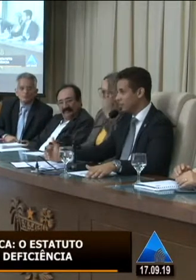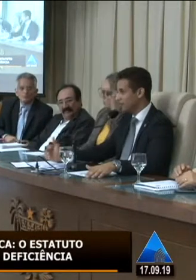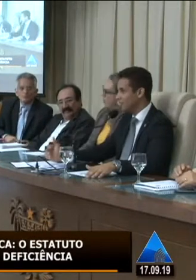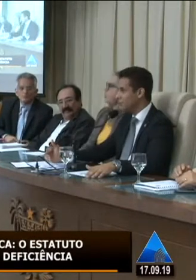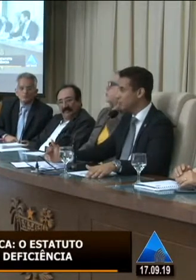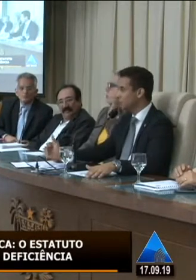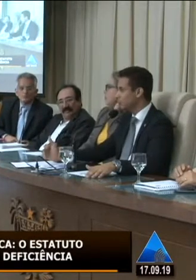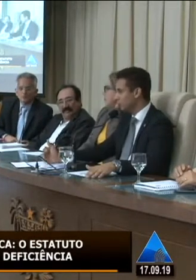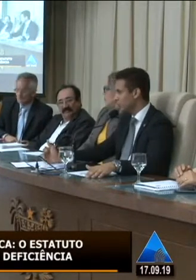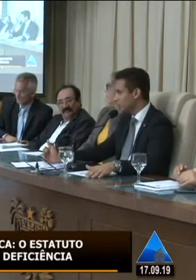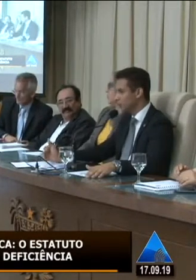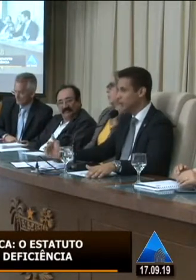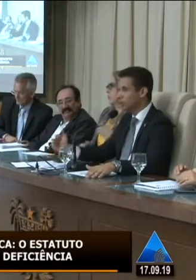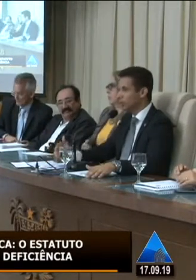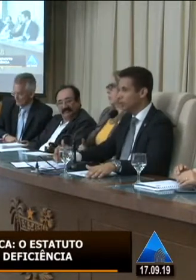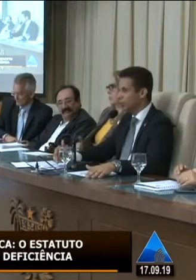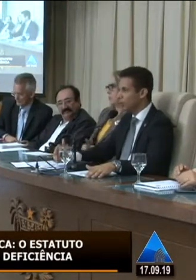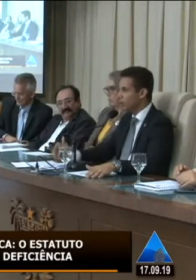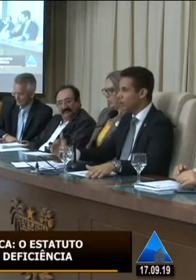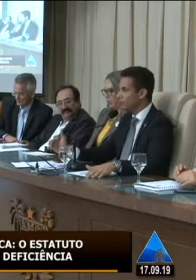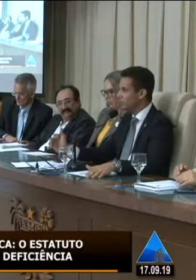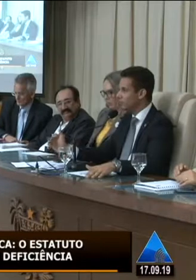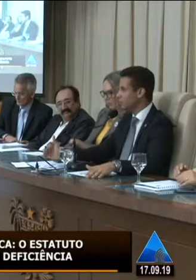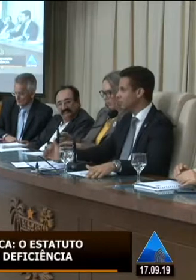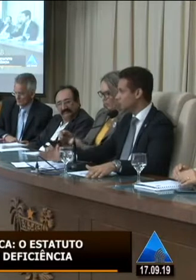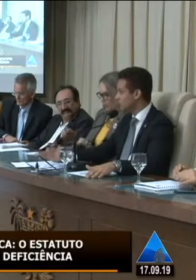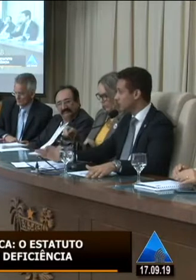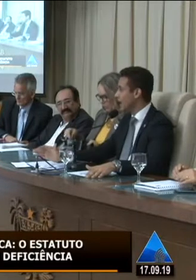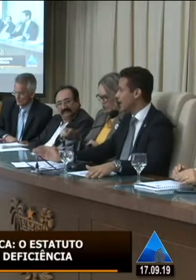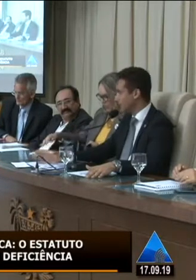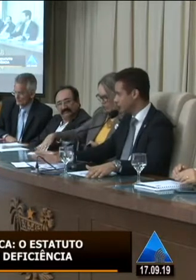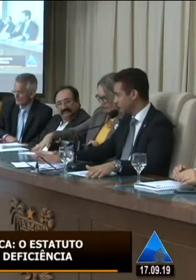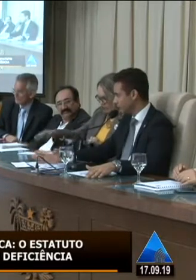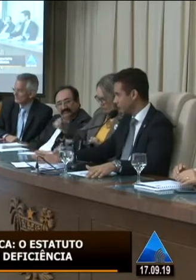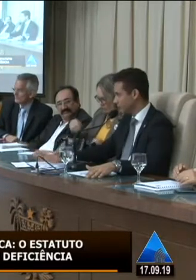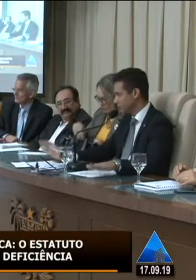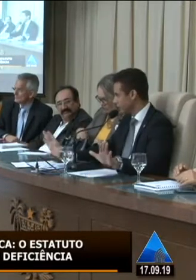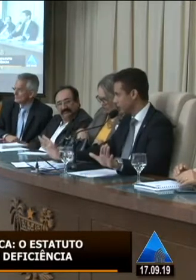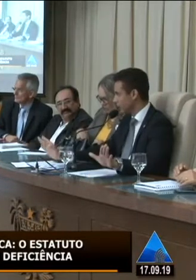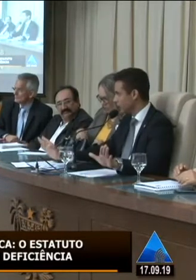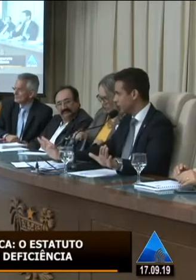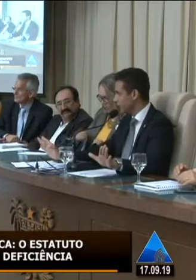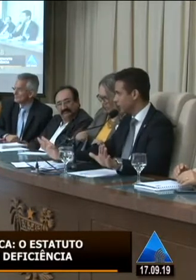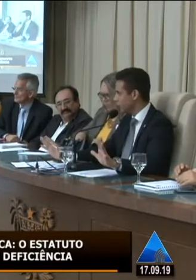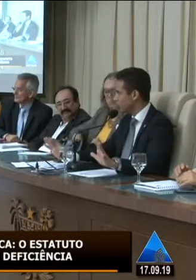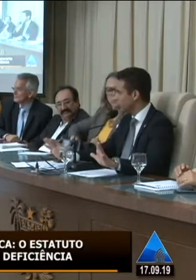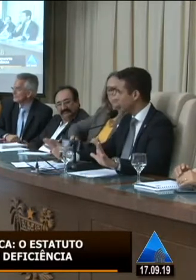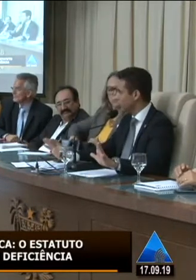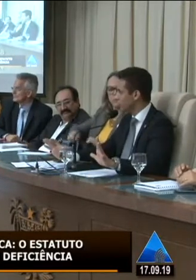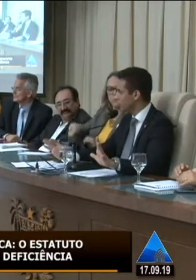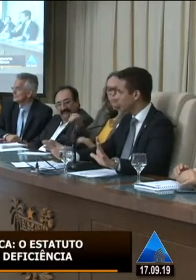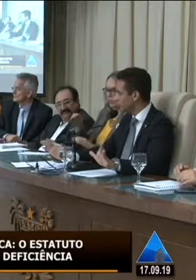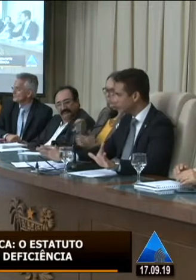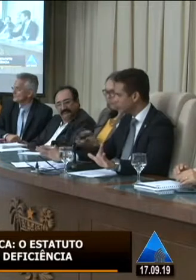Legislativa de segunda a sexta-feira de 8 às 17 horas diariamente diariamente então nós não